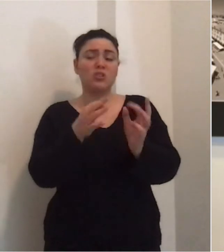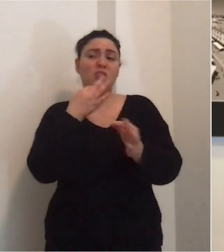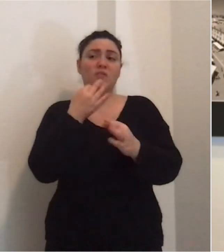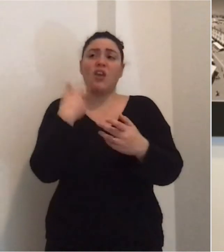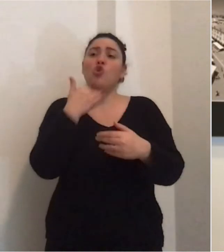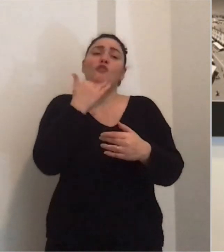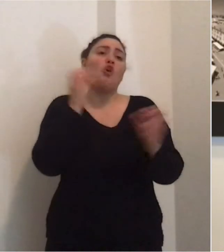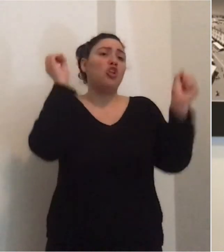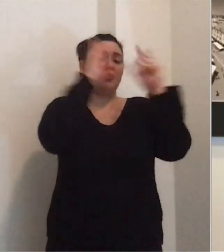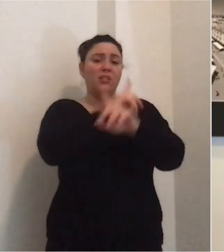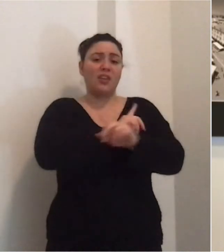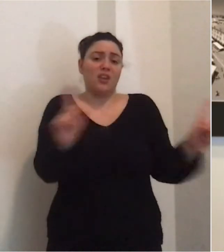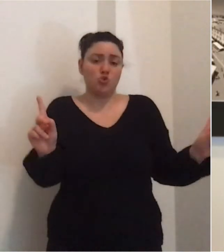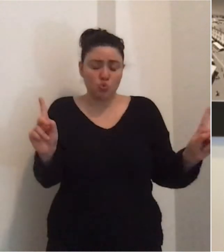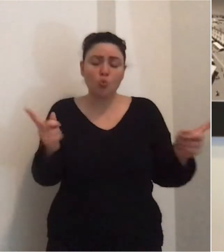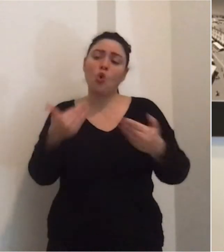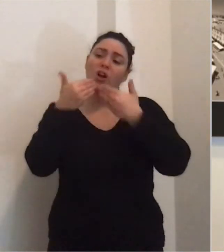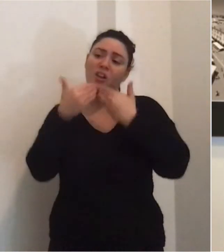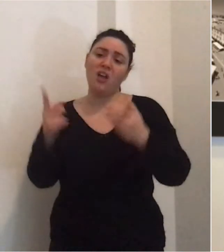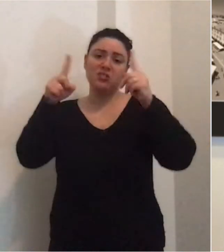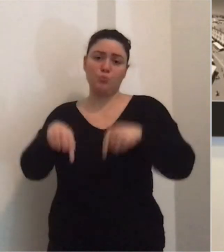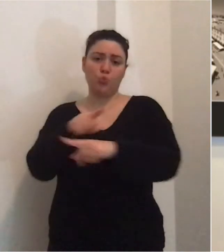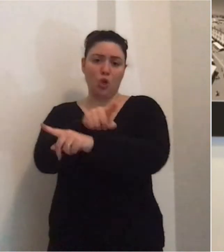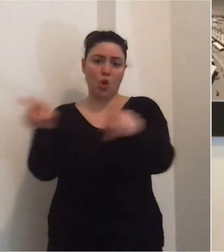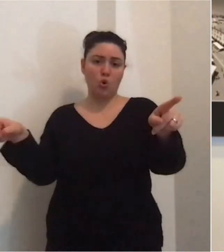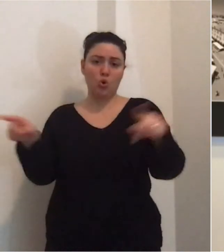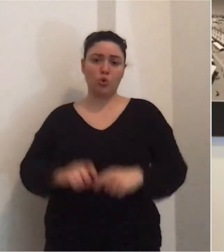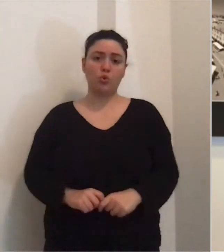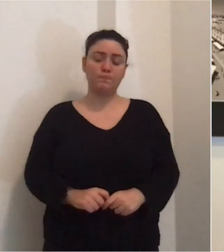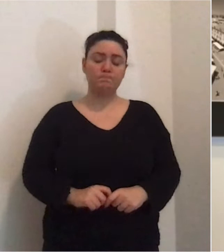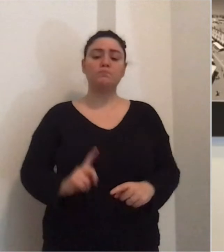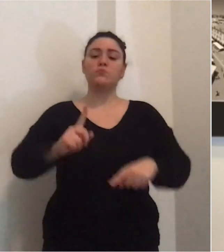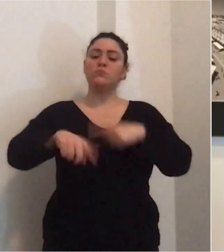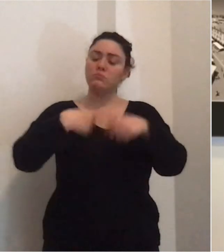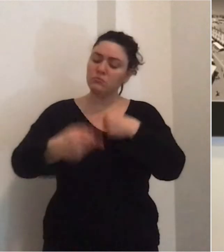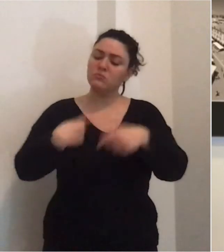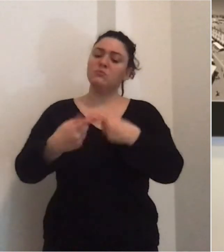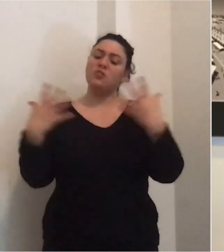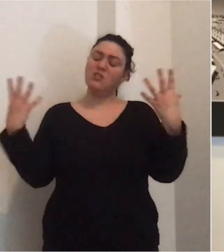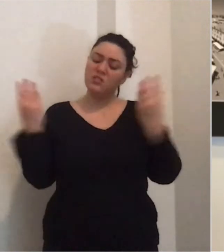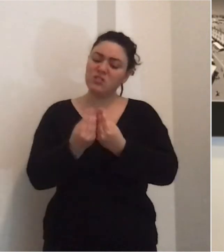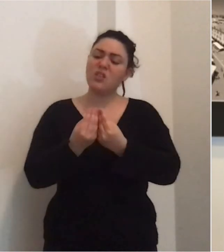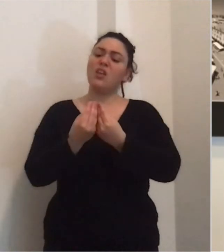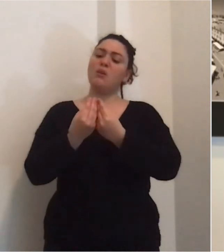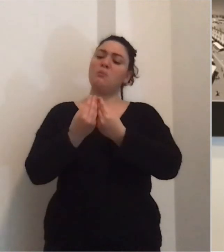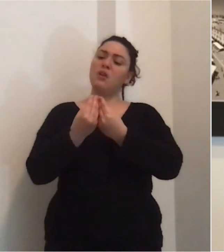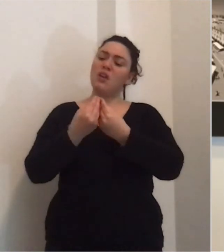anche loro stasera per il lavoro che stanno facendo. Continuiamo questo cammino